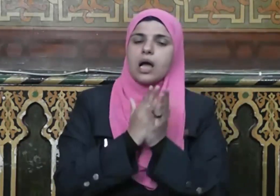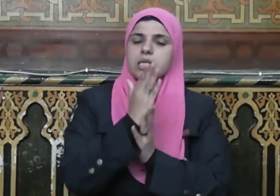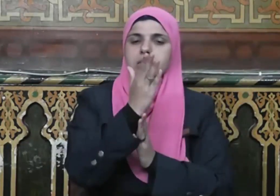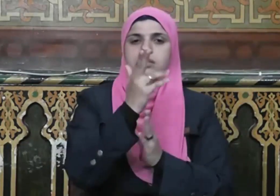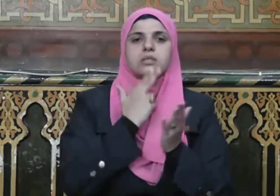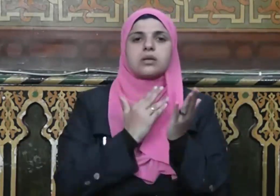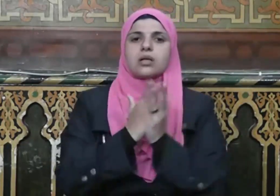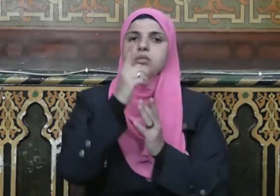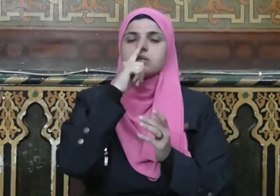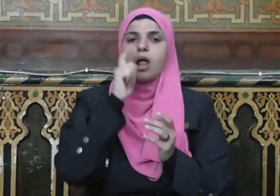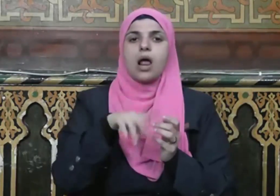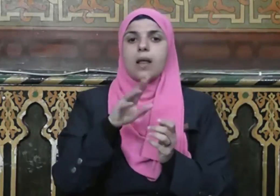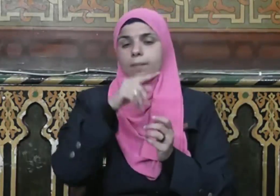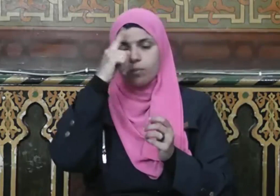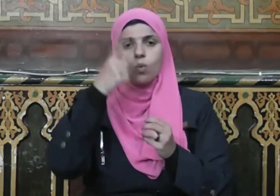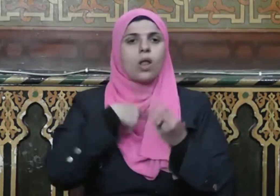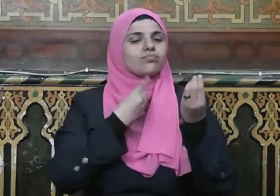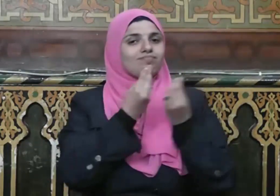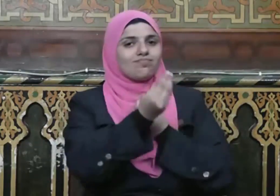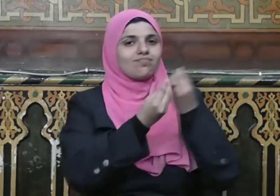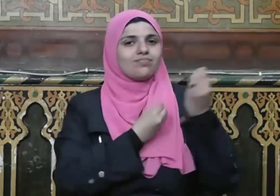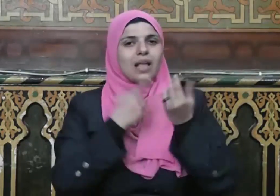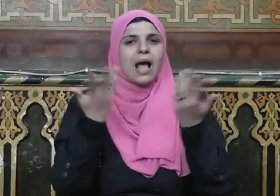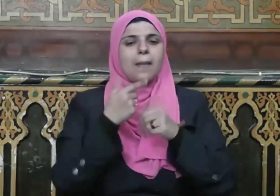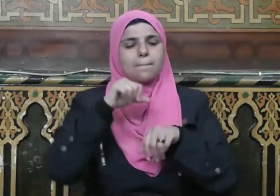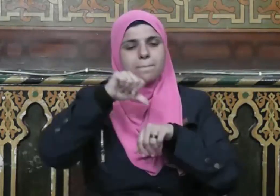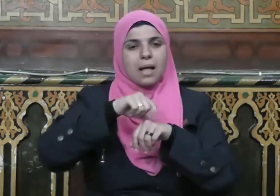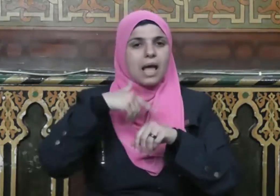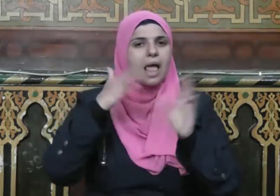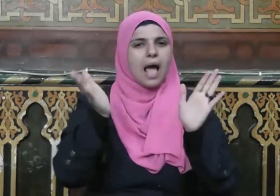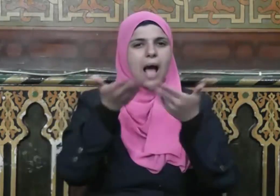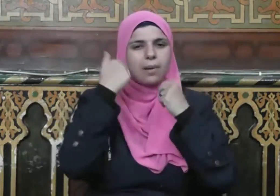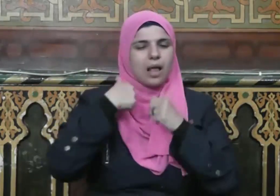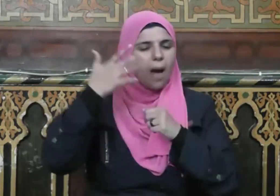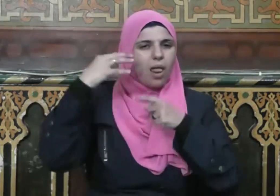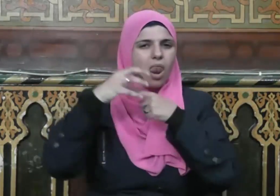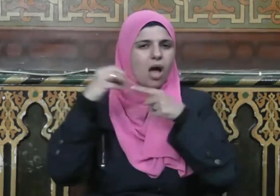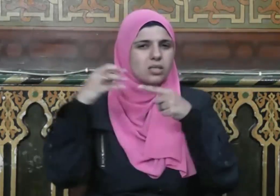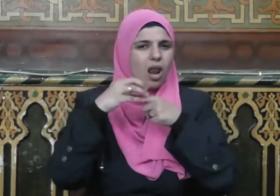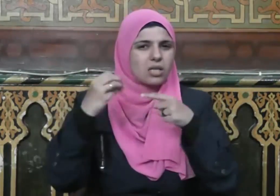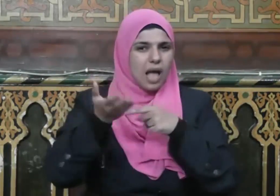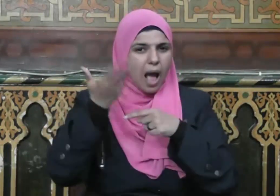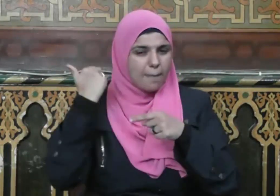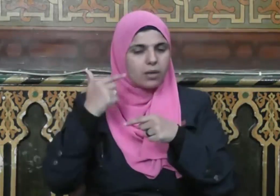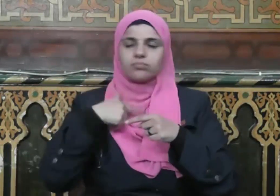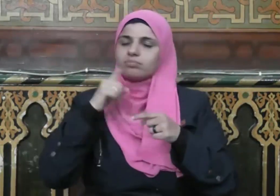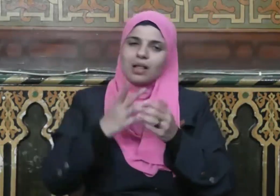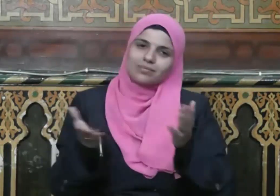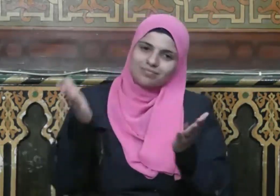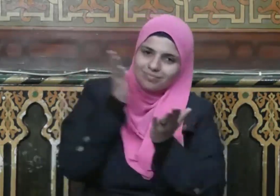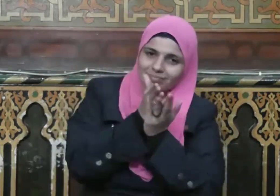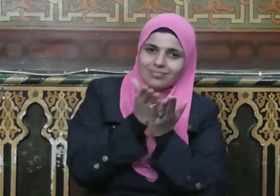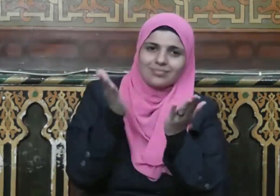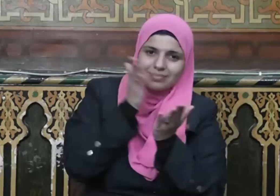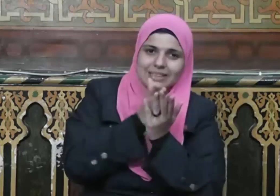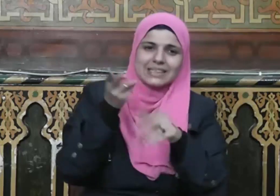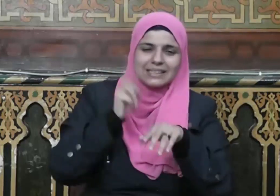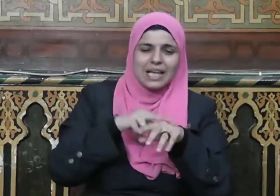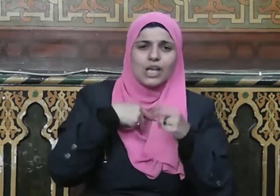ويتدارك ويتدارك كان منه من تقصير قبل الحج ويظهر ذلك في